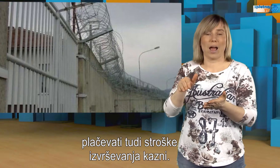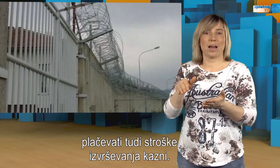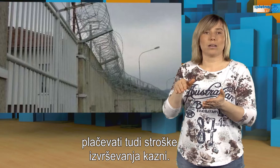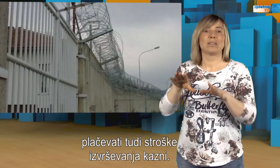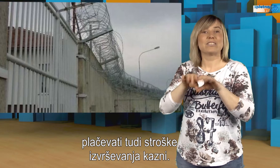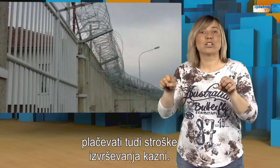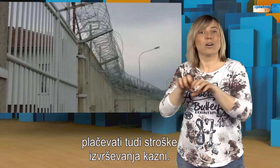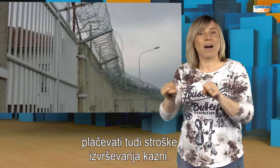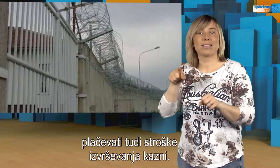kazni.